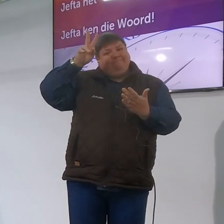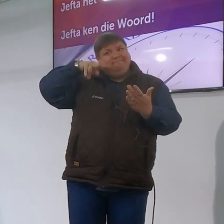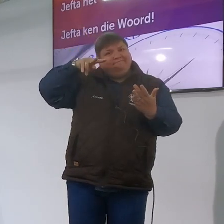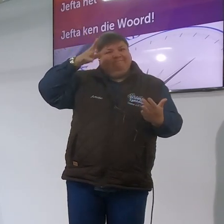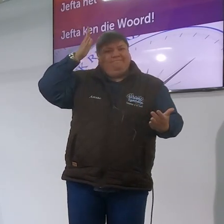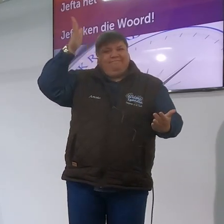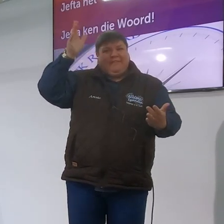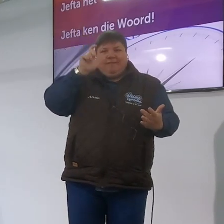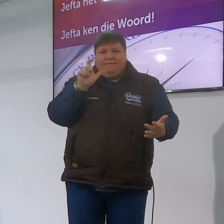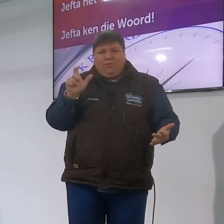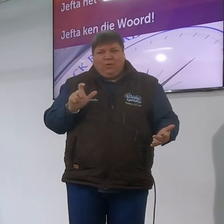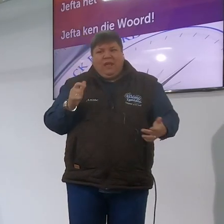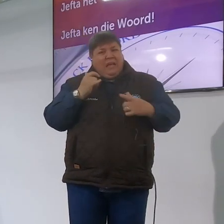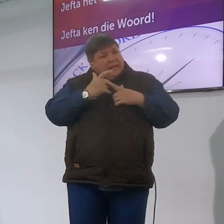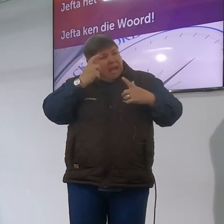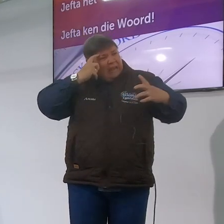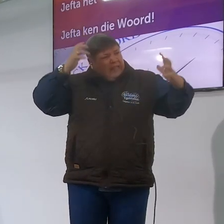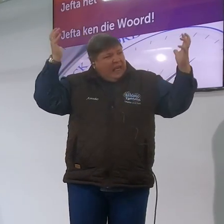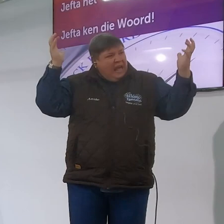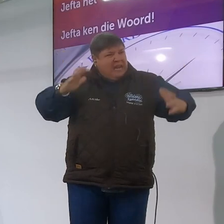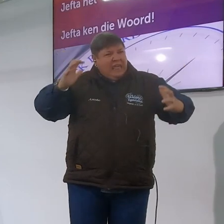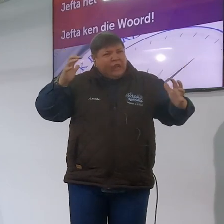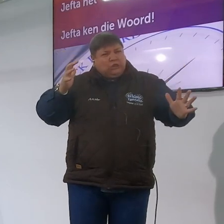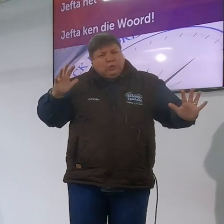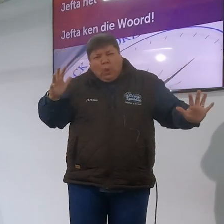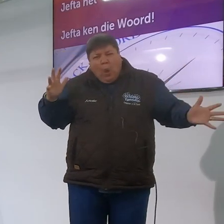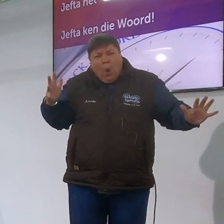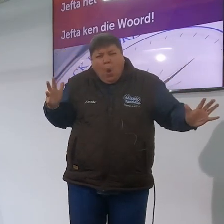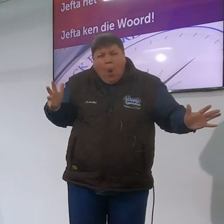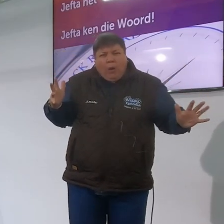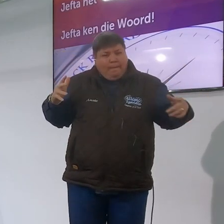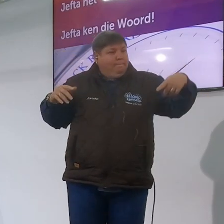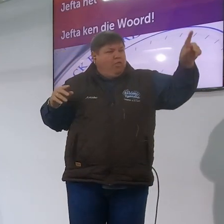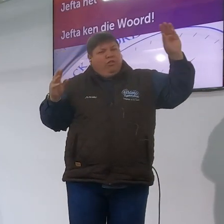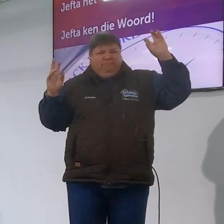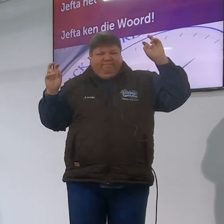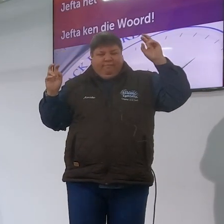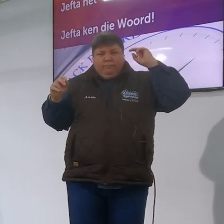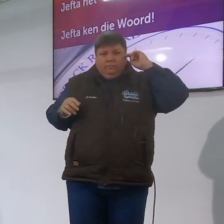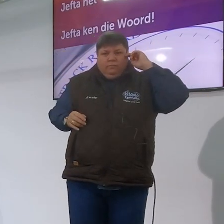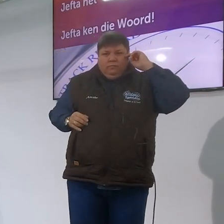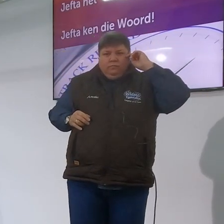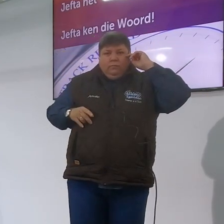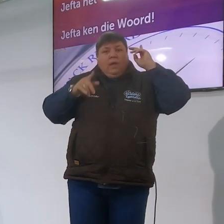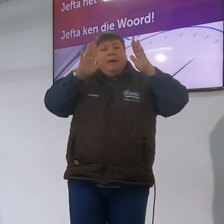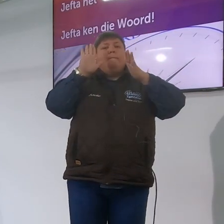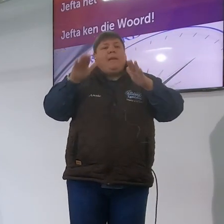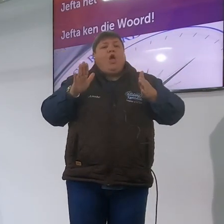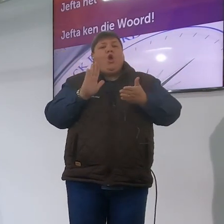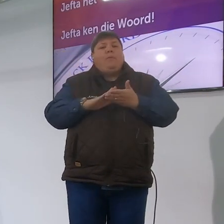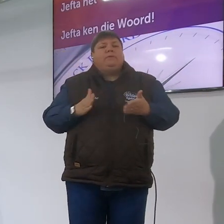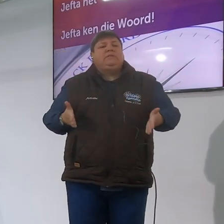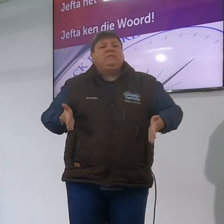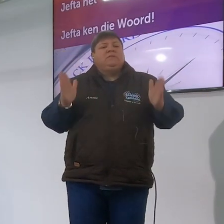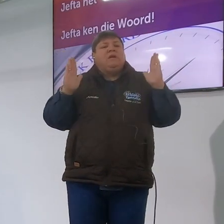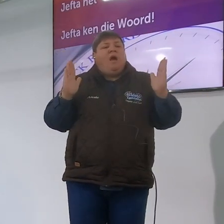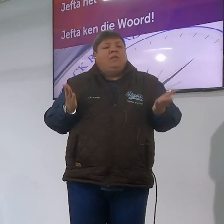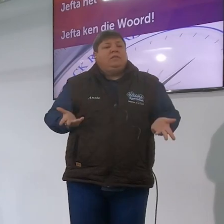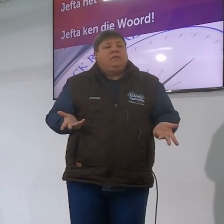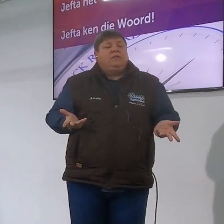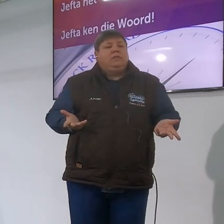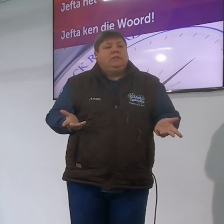luister as dit hart reen en as die storm buitenkant en jy bly op die straat dan kan ek vir jou sê hoorie